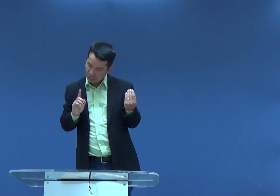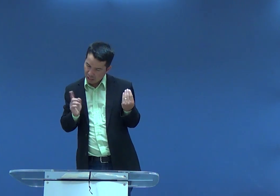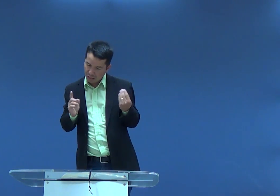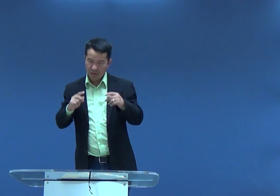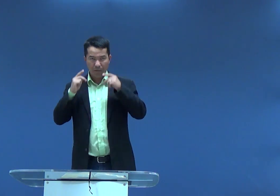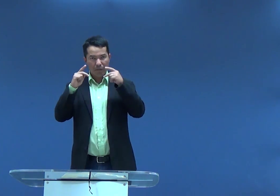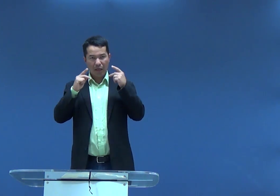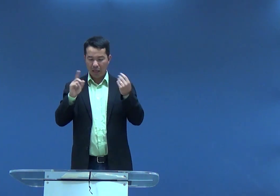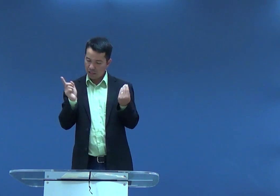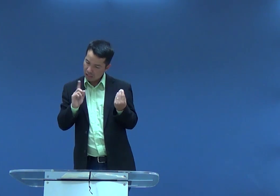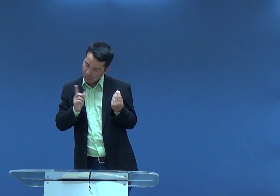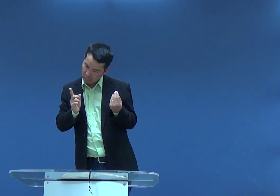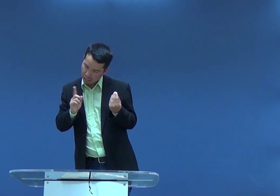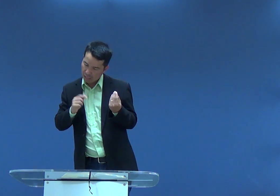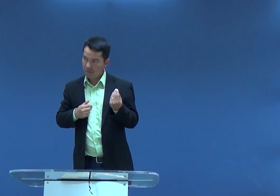e eu não sei louvar, e eu não sei pegar,